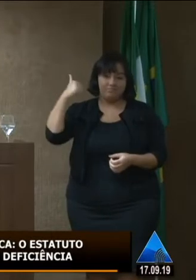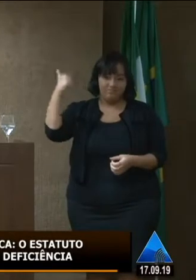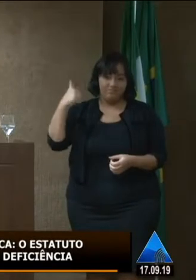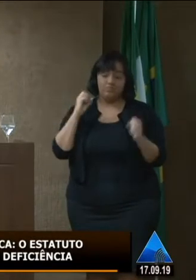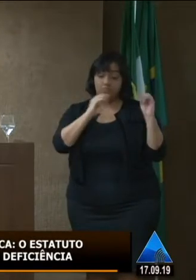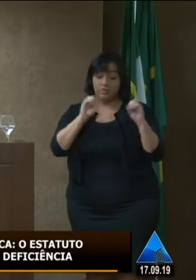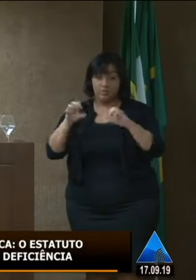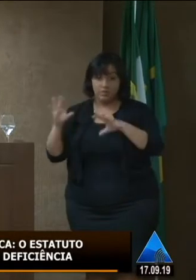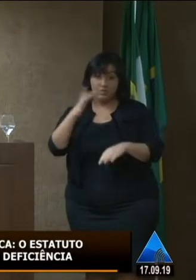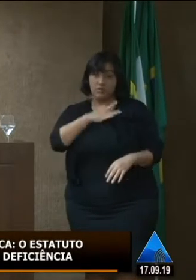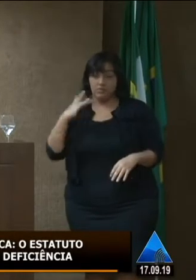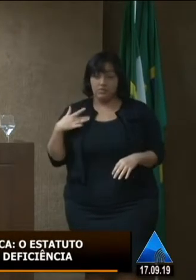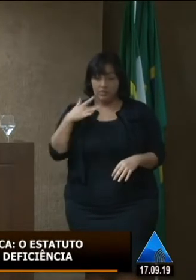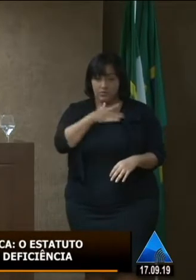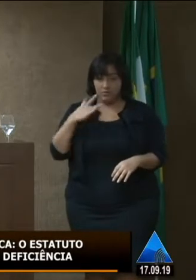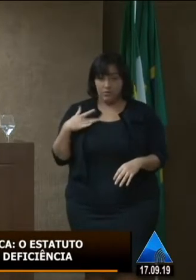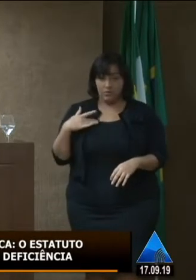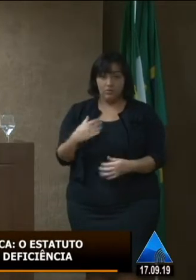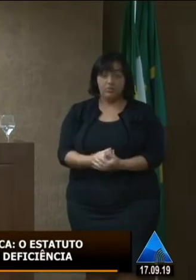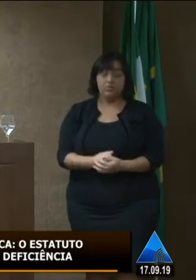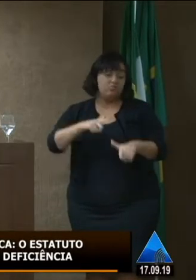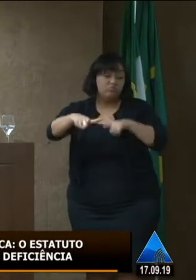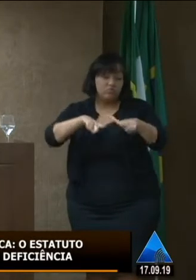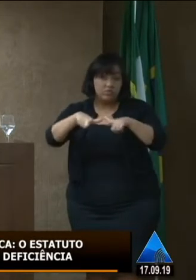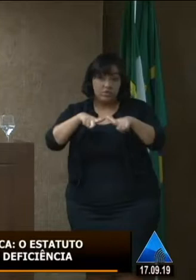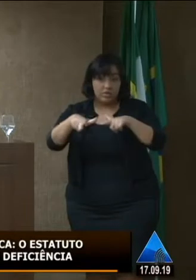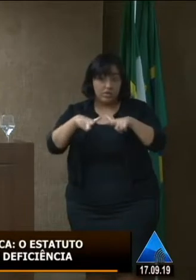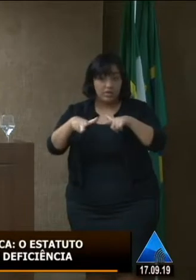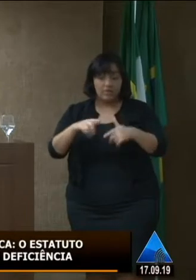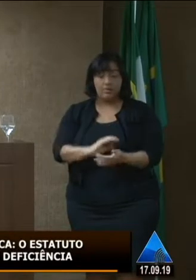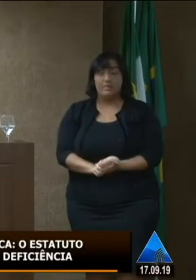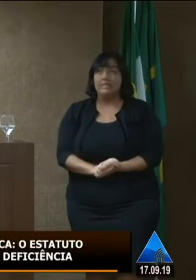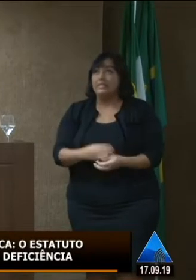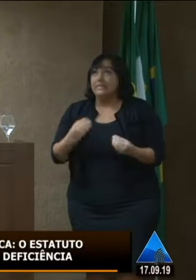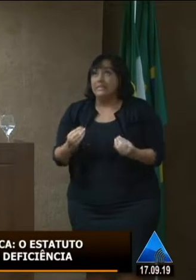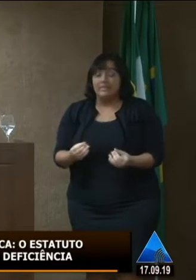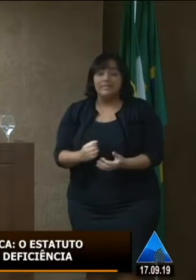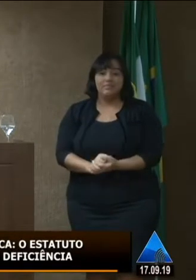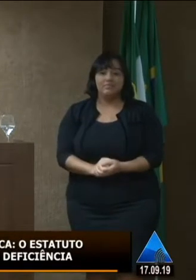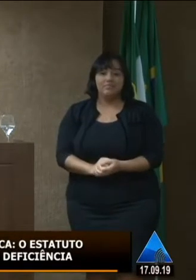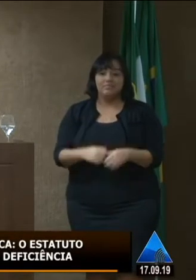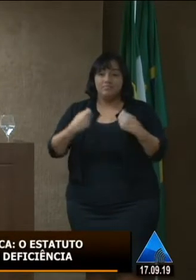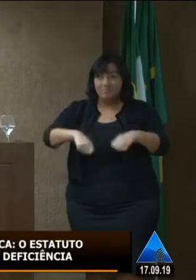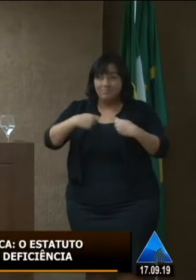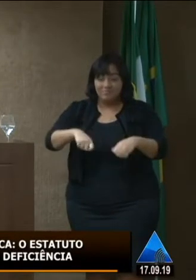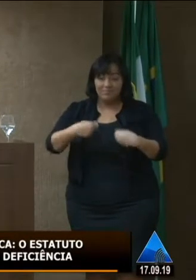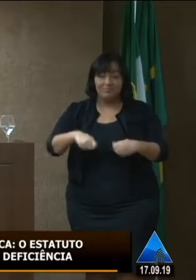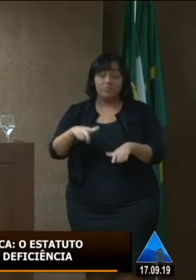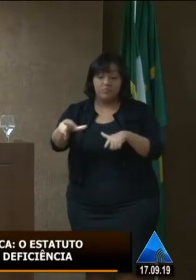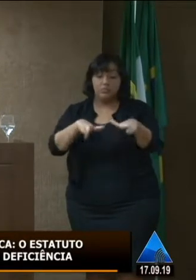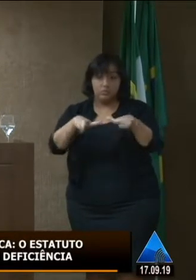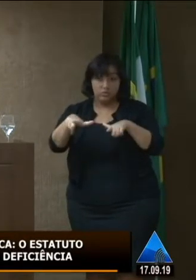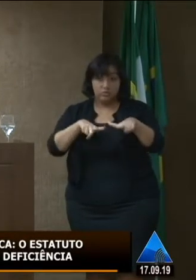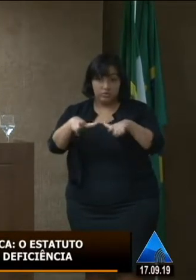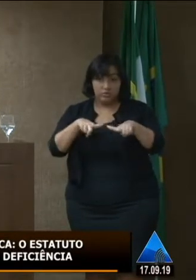educação na saúde no lazer no mercado de trabalho que é tão procurado né a gente o mercado de trabalho